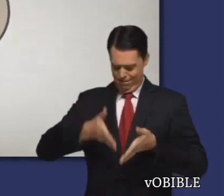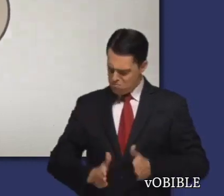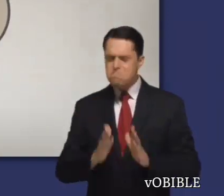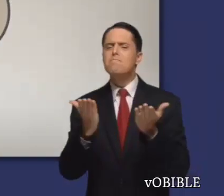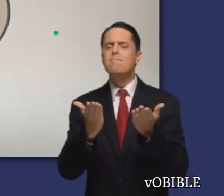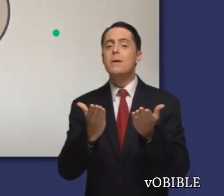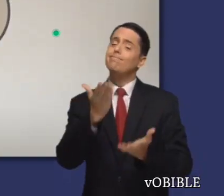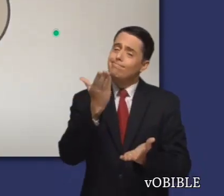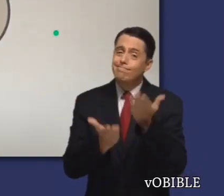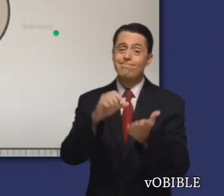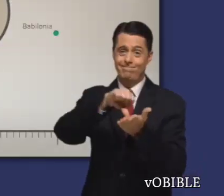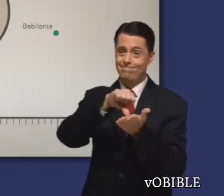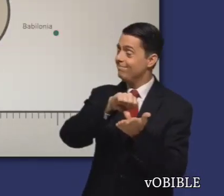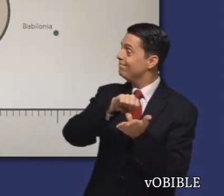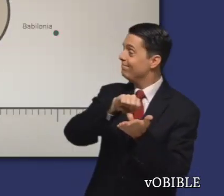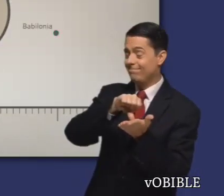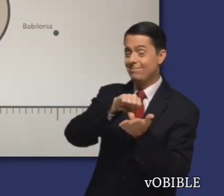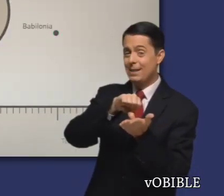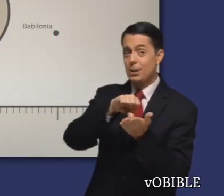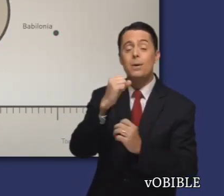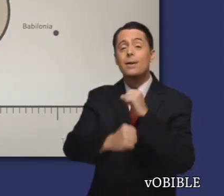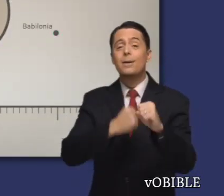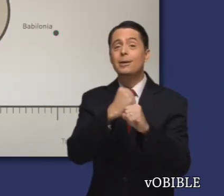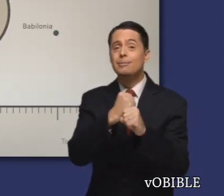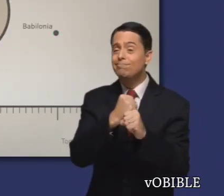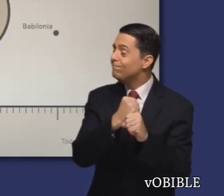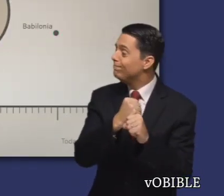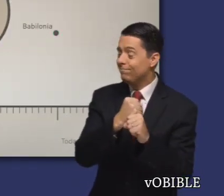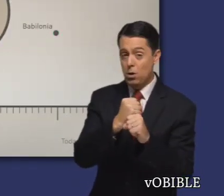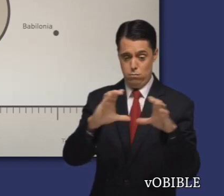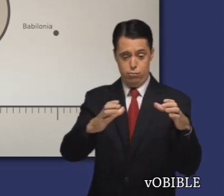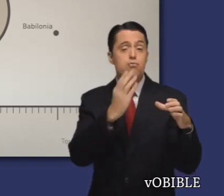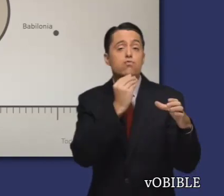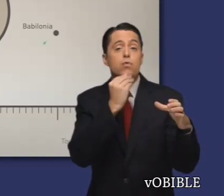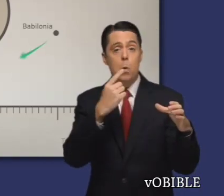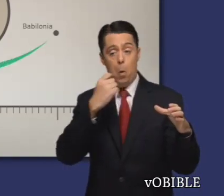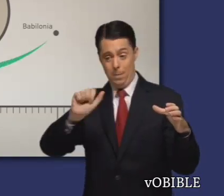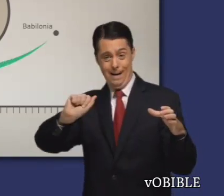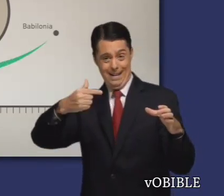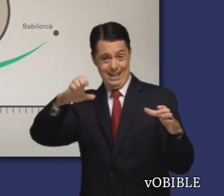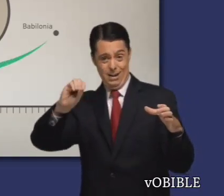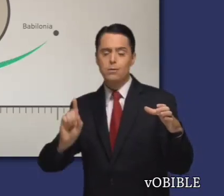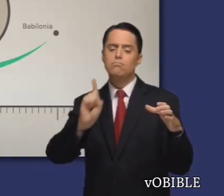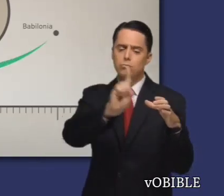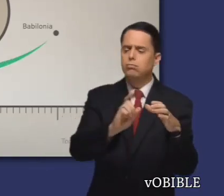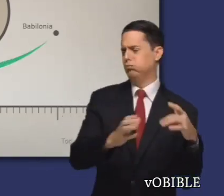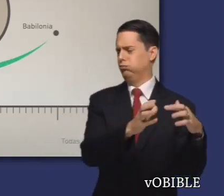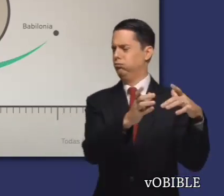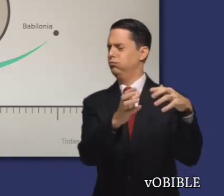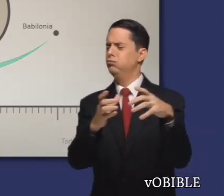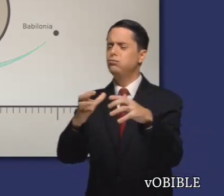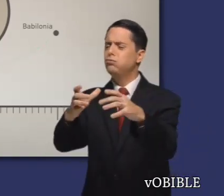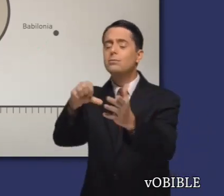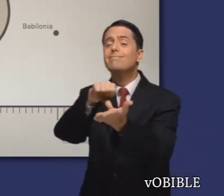Es probable que Ageo naciera en Babilonia. En el 537 a.n. viajó con un resto de judíos